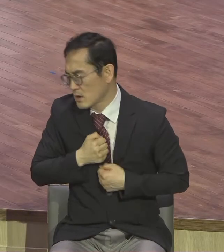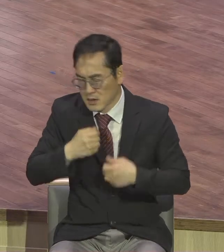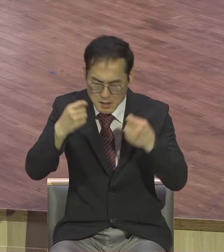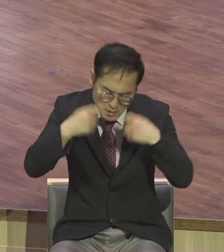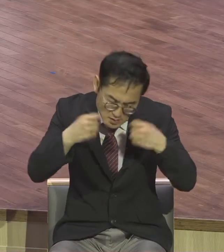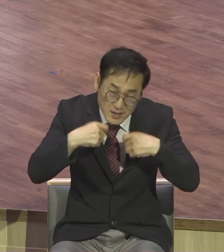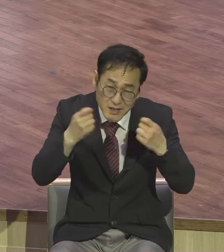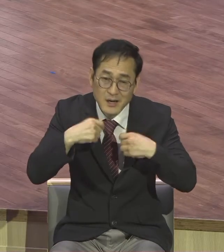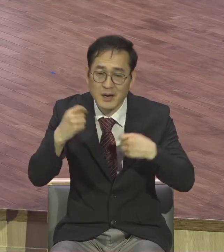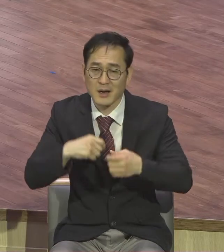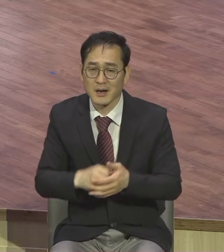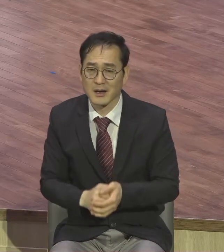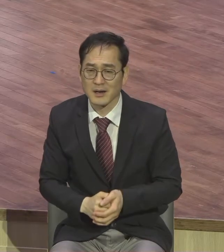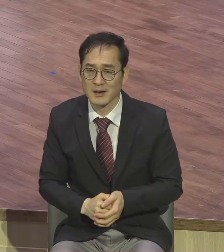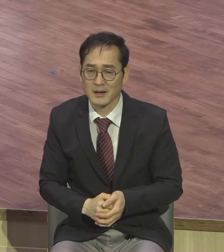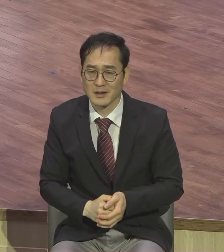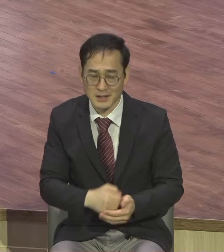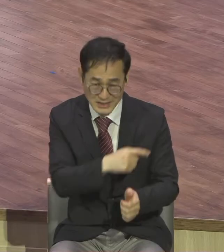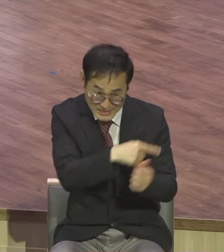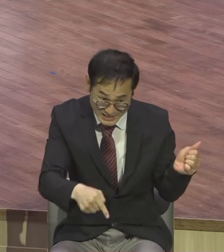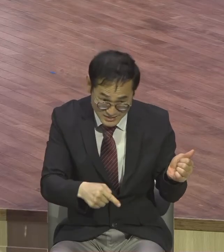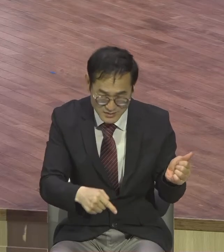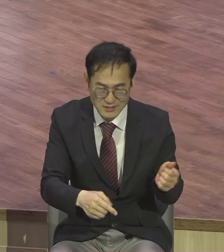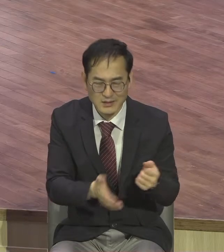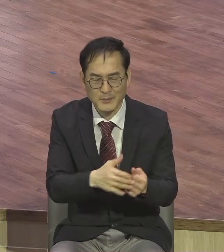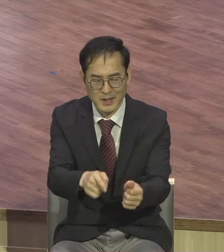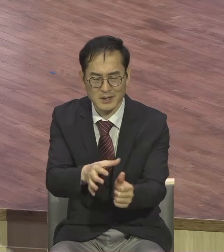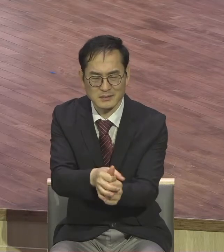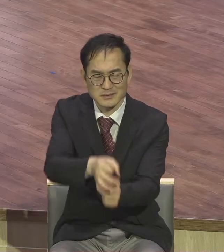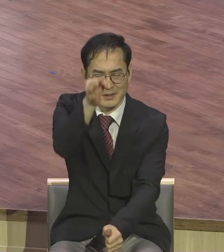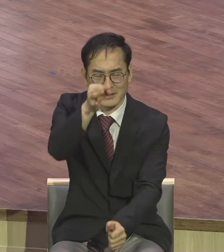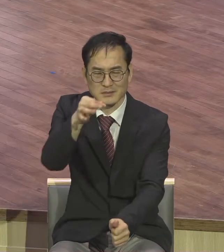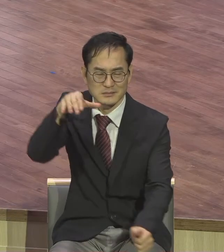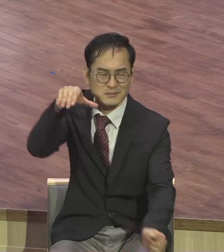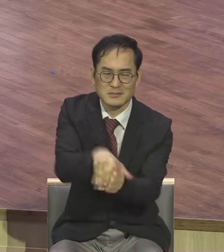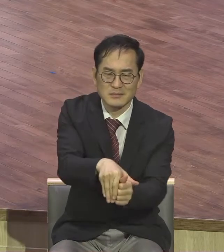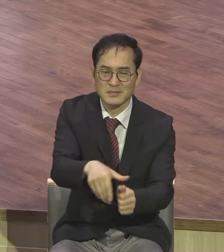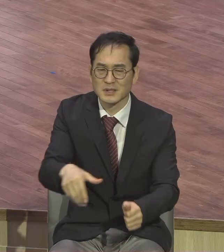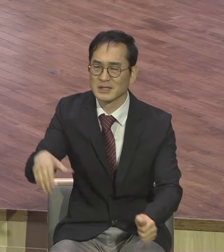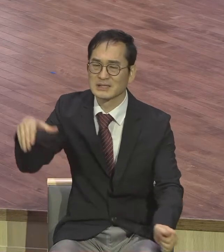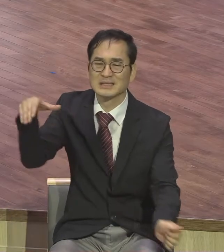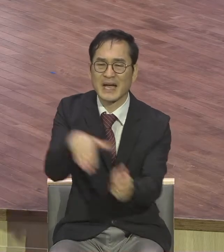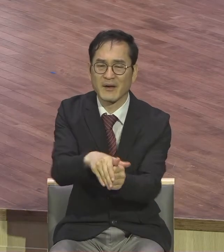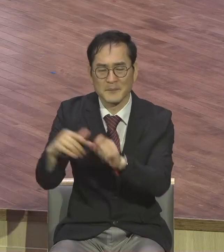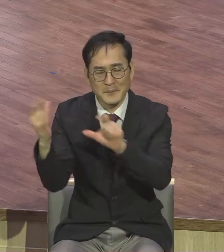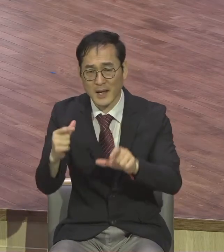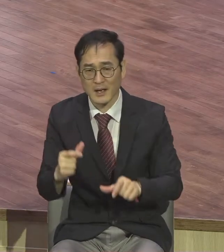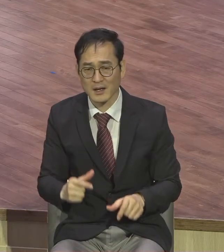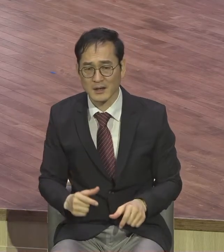살인자가 되어서 사형선고를 받았어요 어머니의 찢어지는 고통 똑같은 예수님 말씀이에요 지금